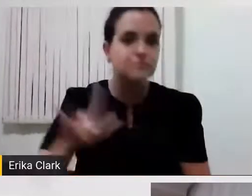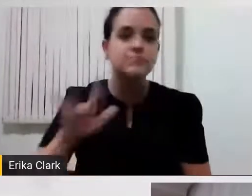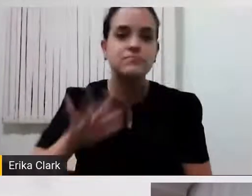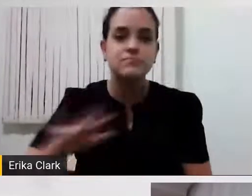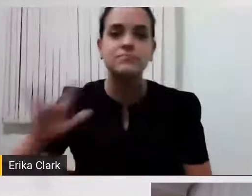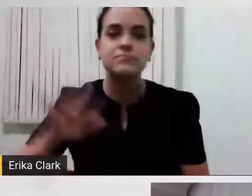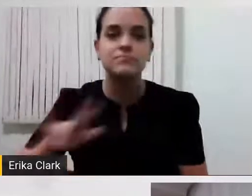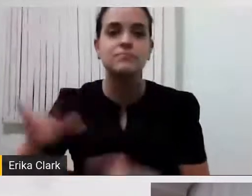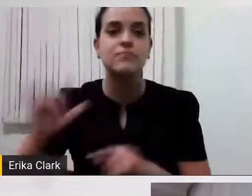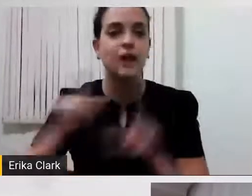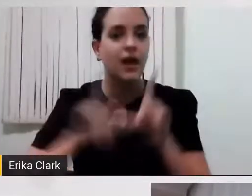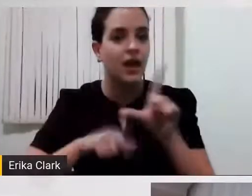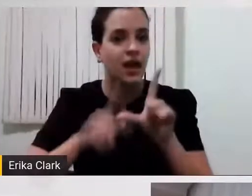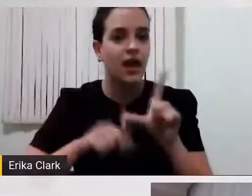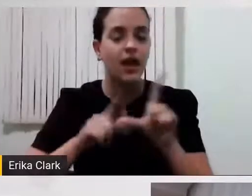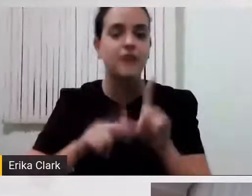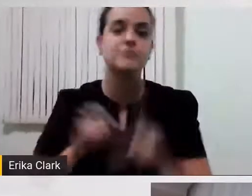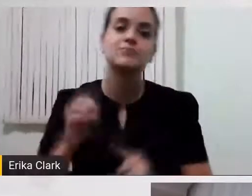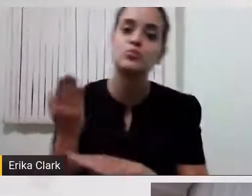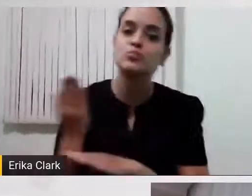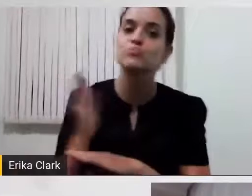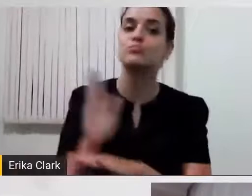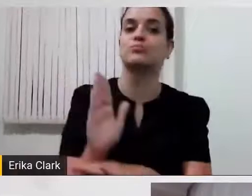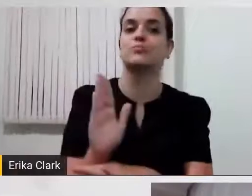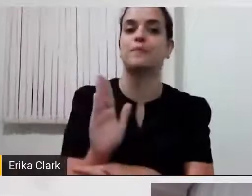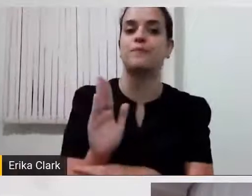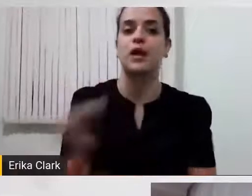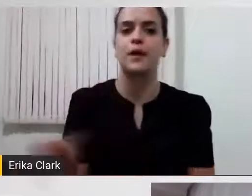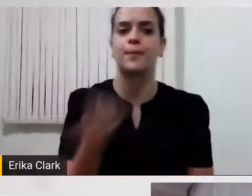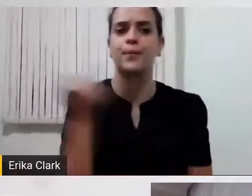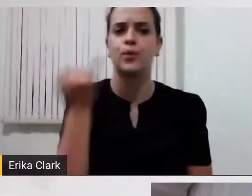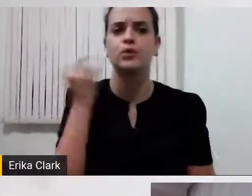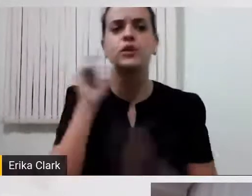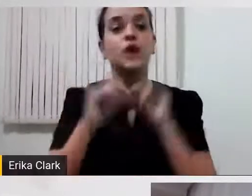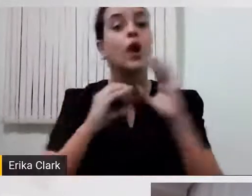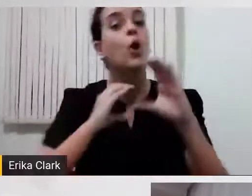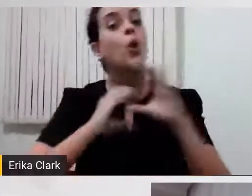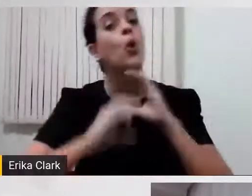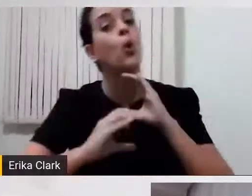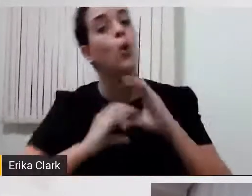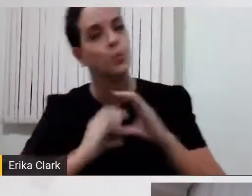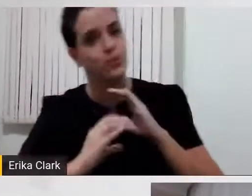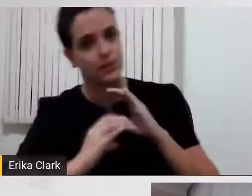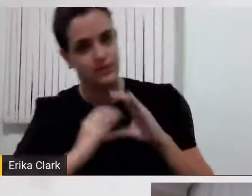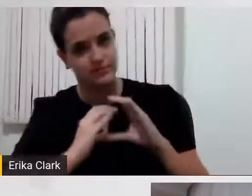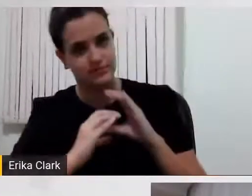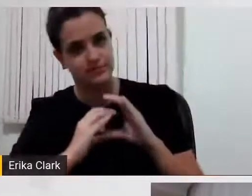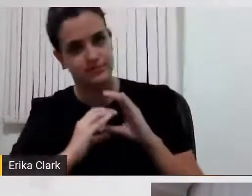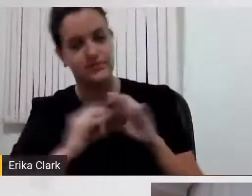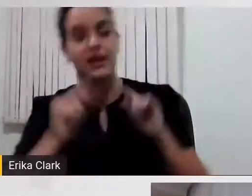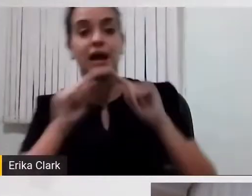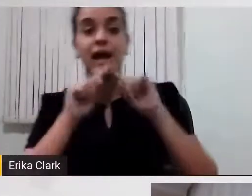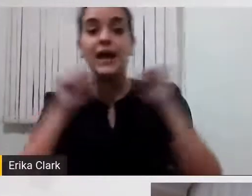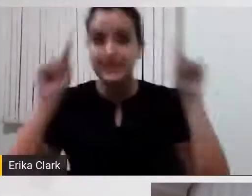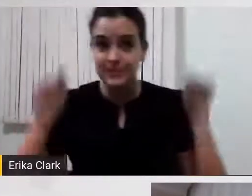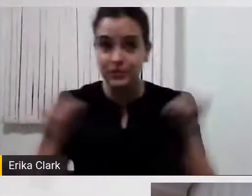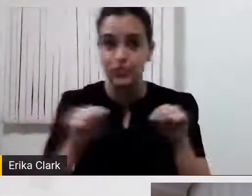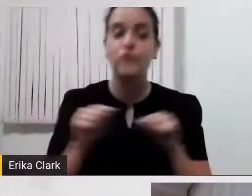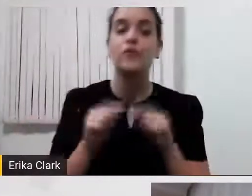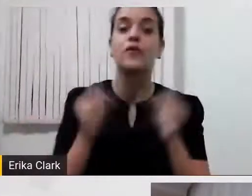seja pela soletração auxiliada. O importante é que ela comunique. Essa prancha de comunicação foi feita em parceria com a URGS, aqui no Rio Grande do